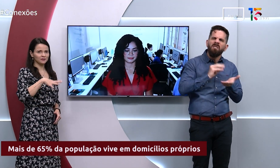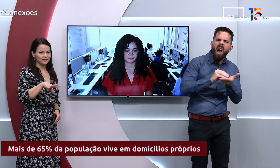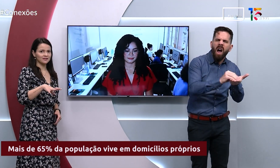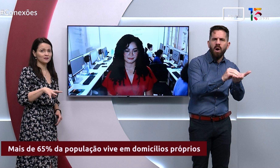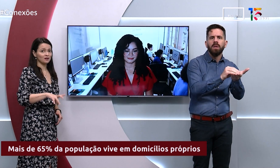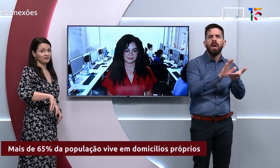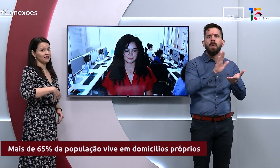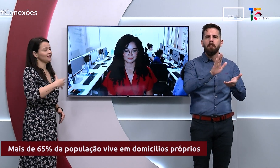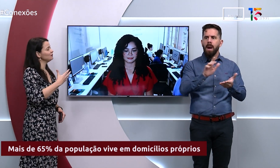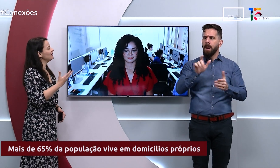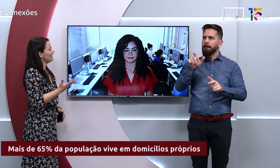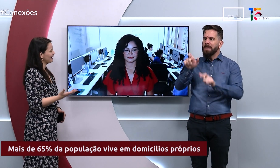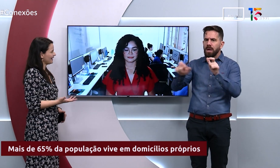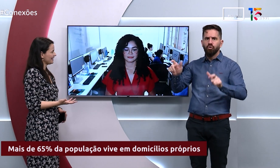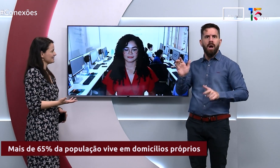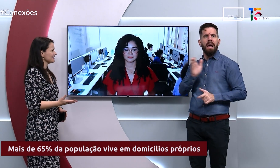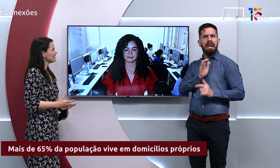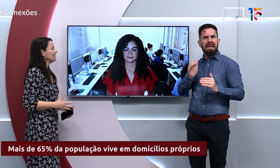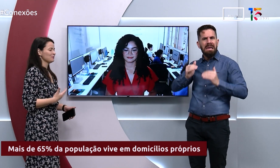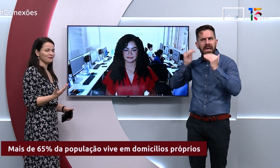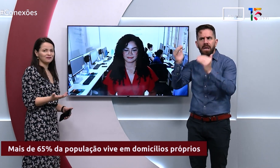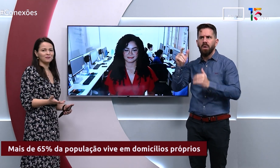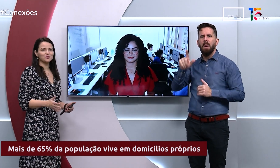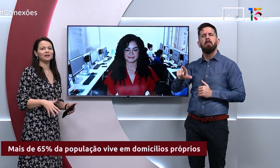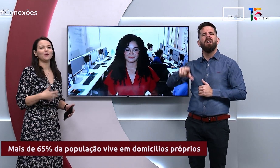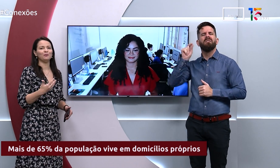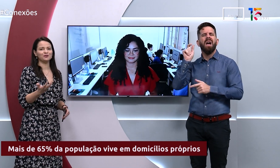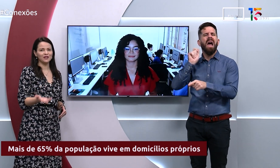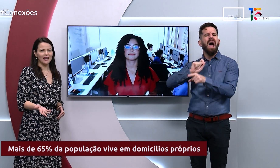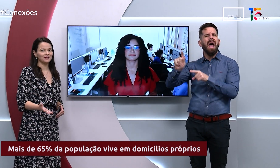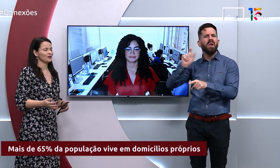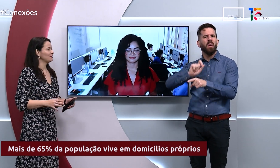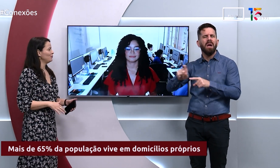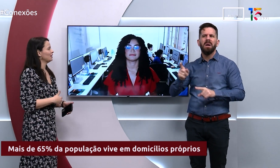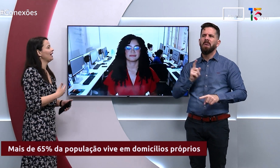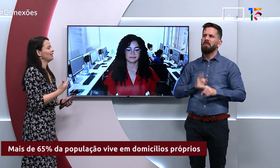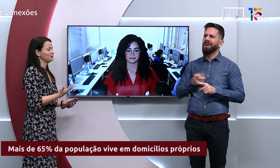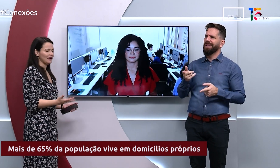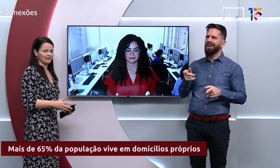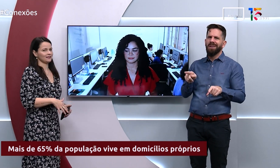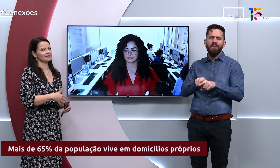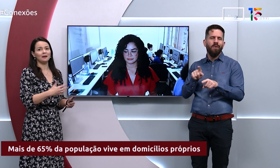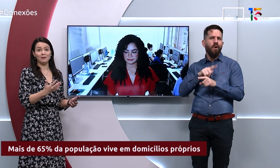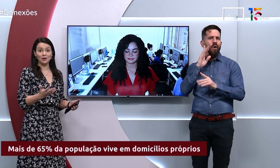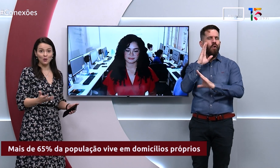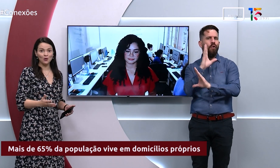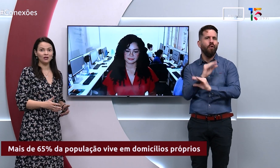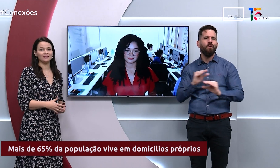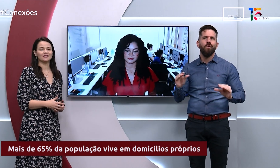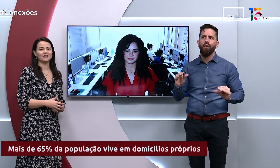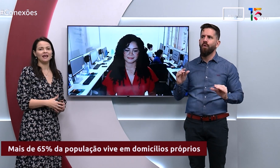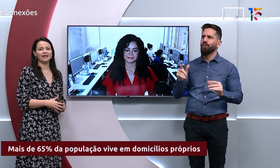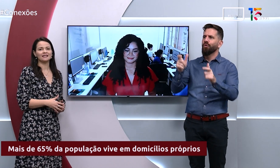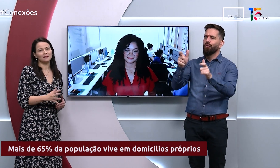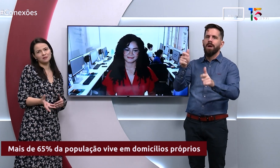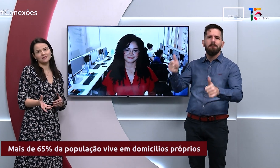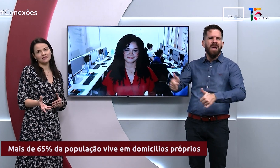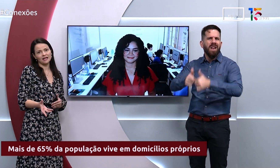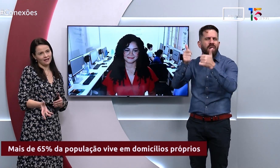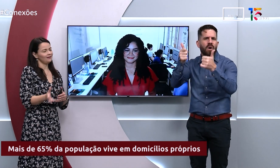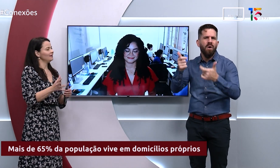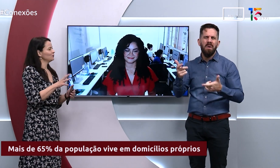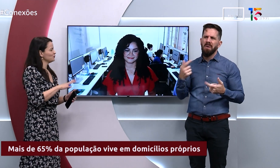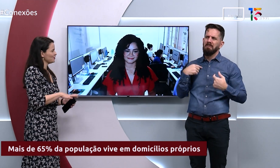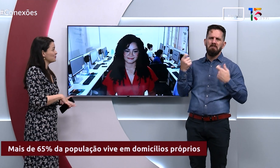aquisitivo muitas vezes preferem alugar casas, provavelmente pela comodidade, né, para morar em lugares melhores, sem